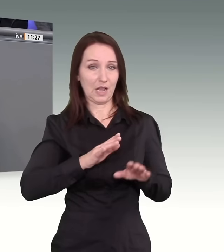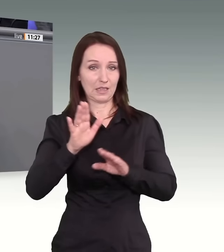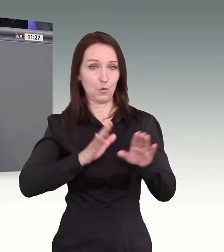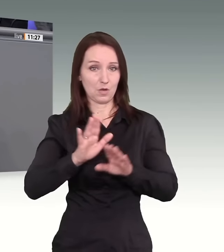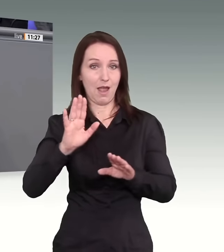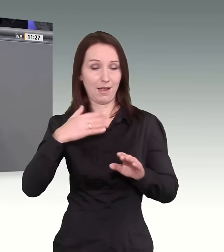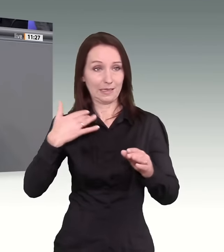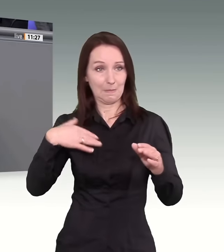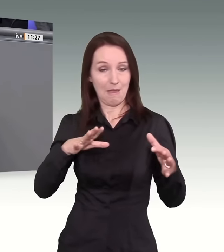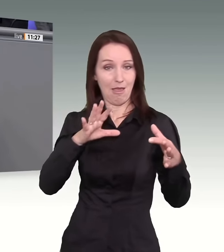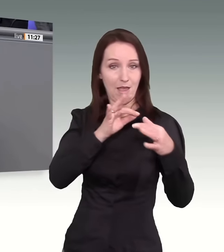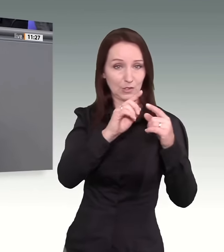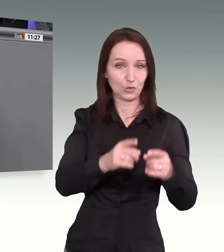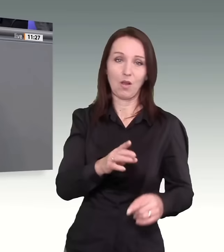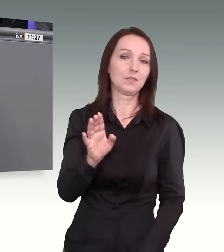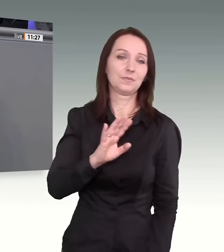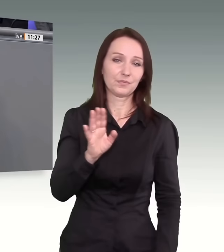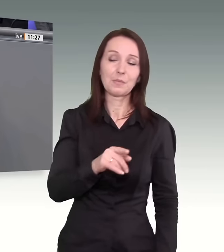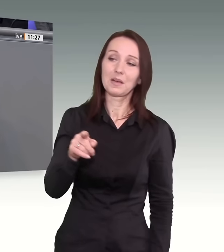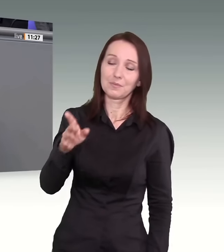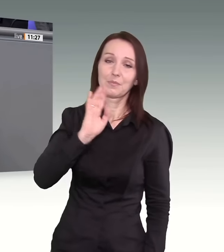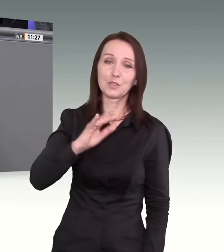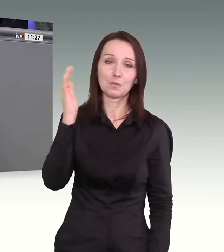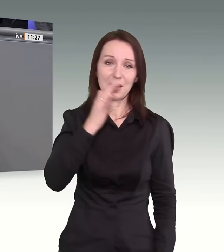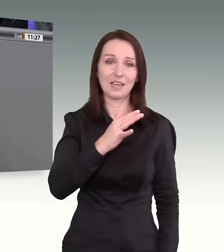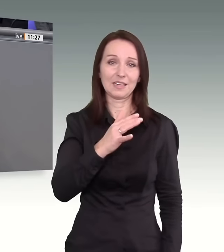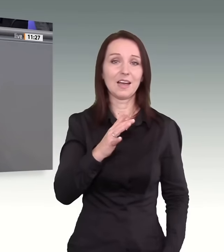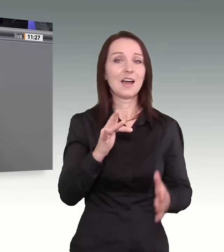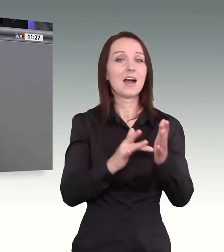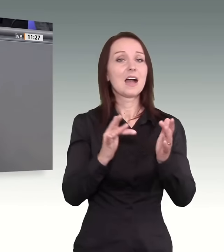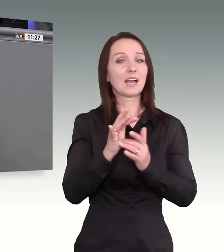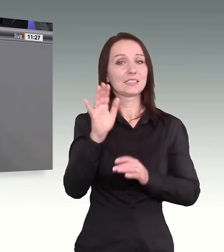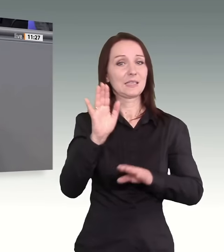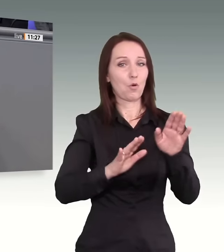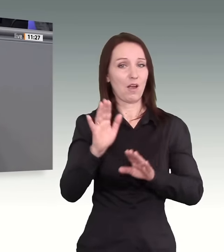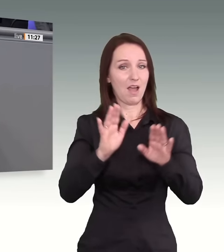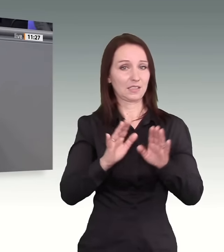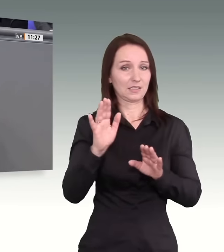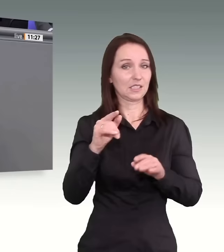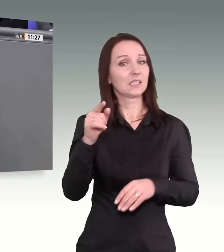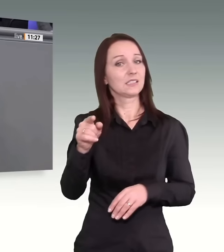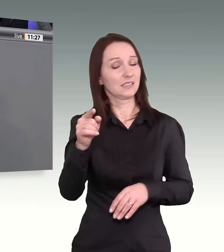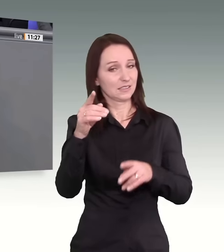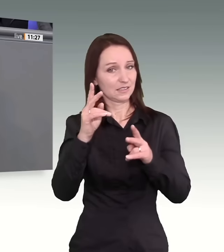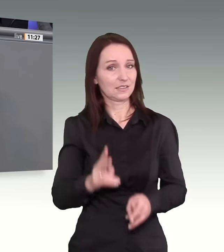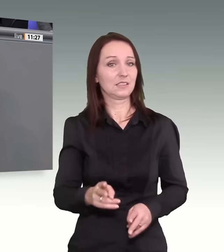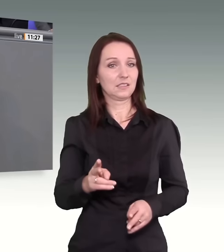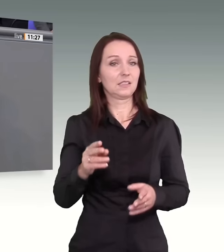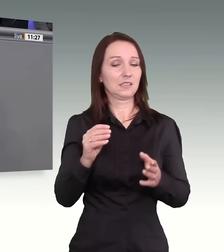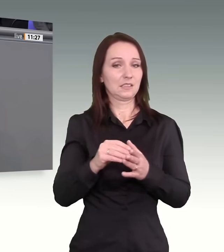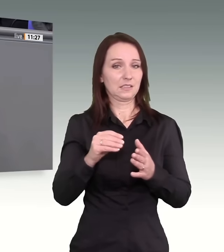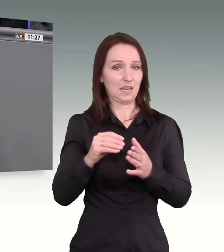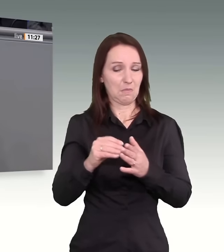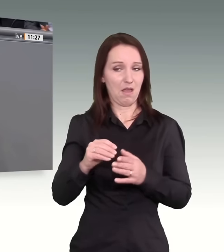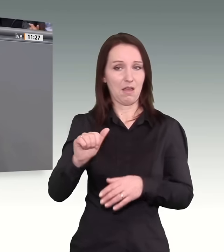tunlichst fernhalten von Christdemokratinnen und Christdemokraten, die unter anderem in der Burschenschaft Gotia mit